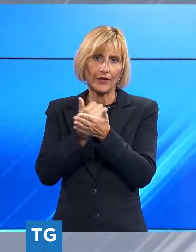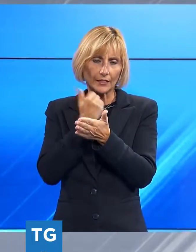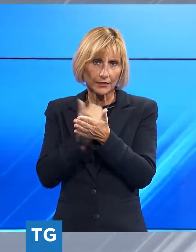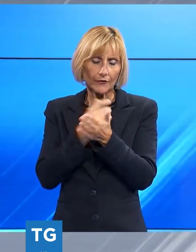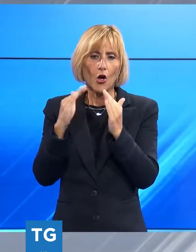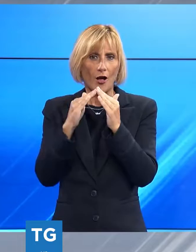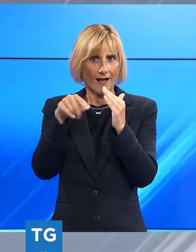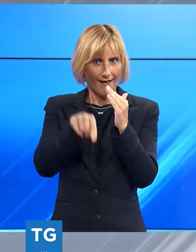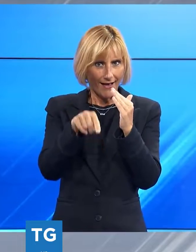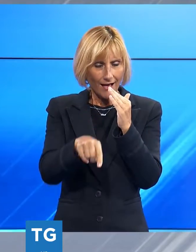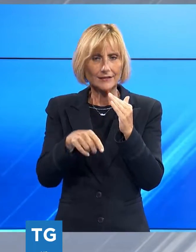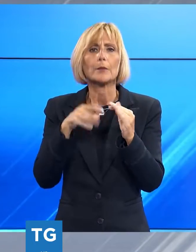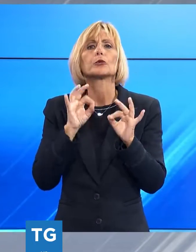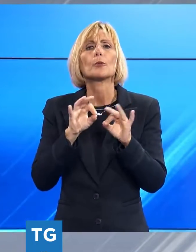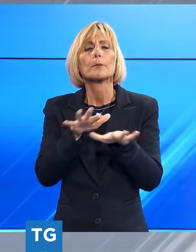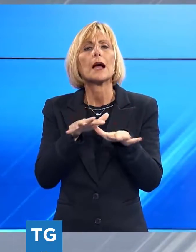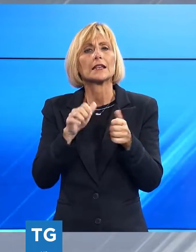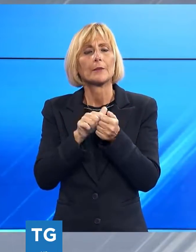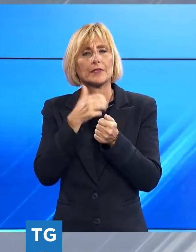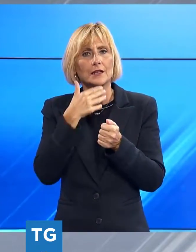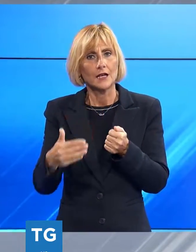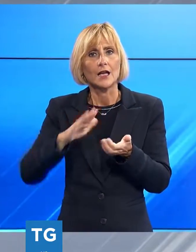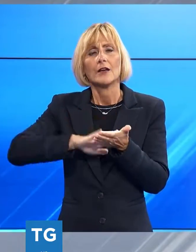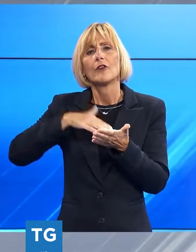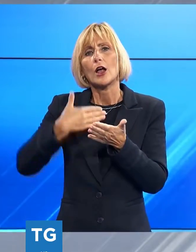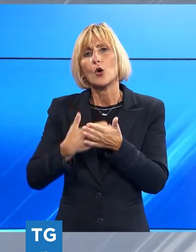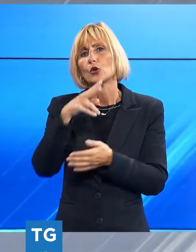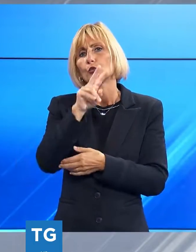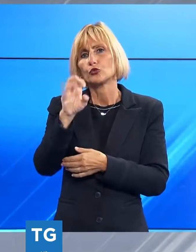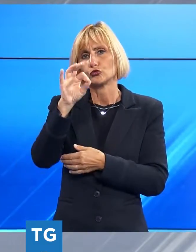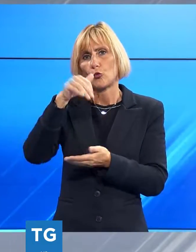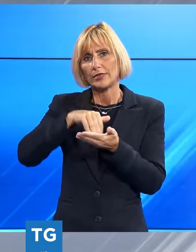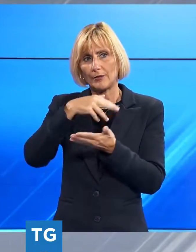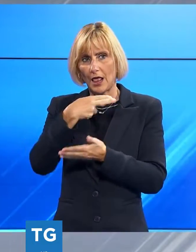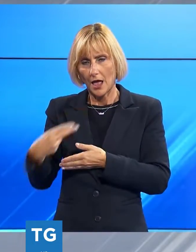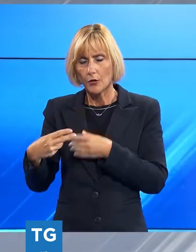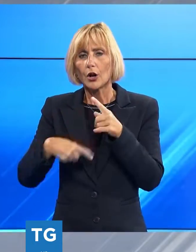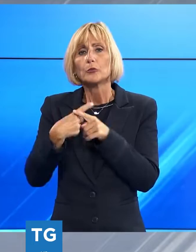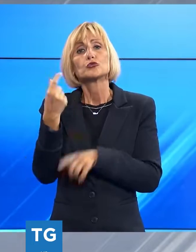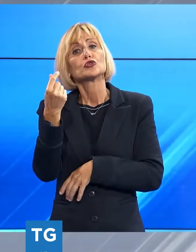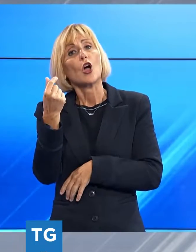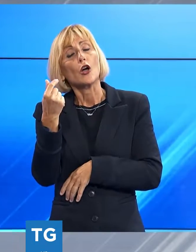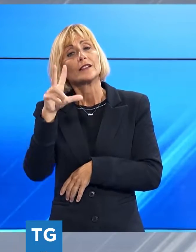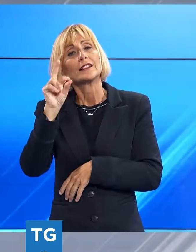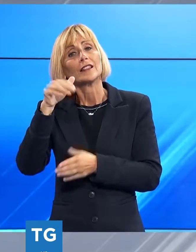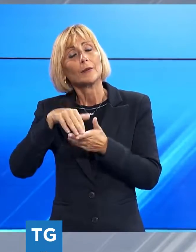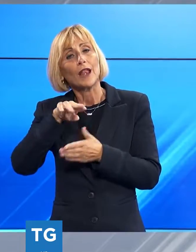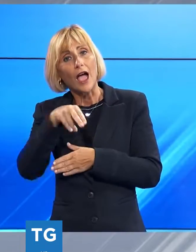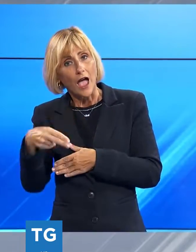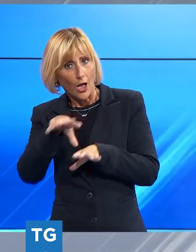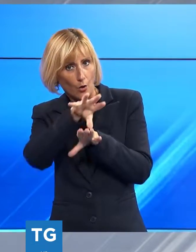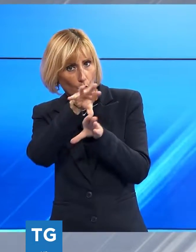'abitazione di Marina di Pietrasanta del valore di circa 250 mila euro e di denaro per 30 mila euro nei